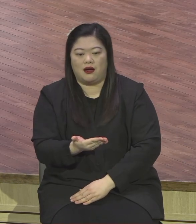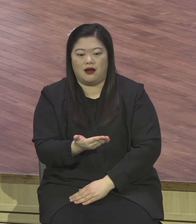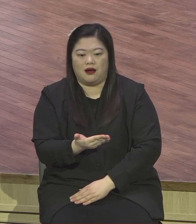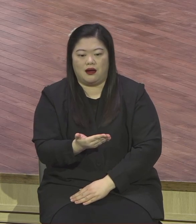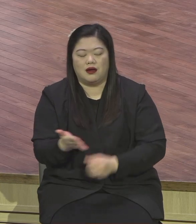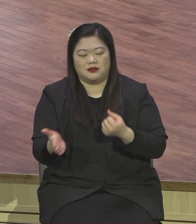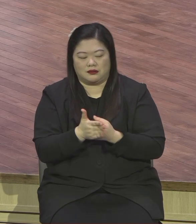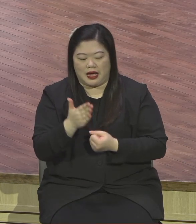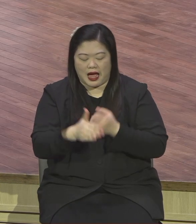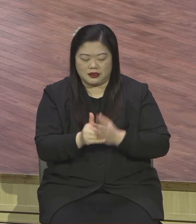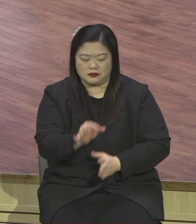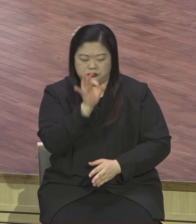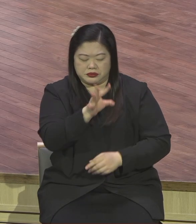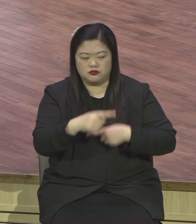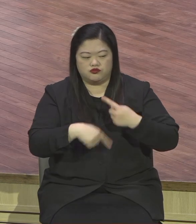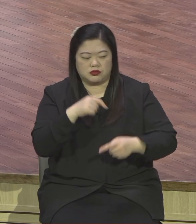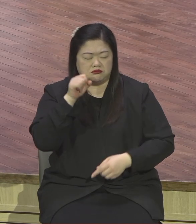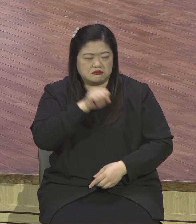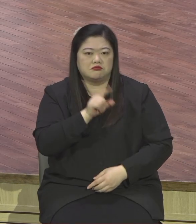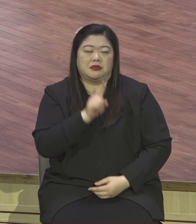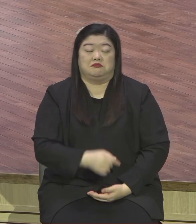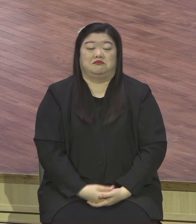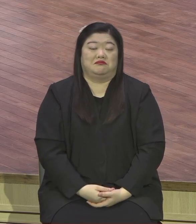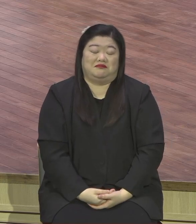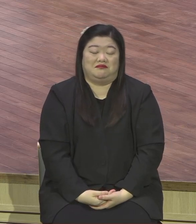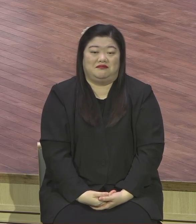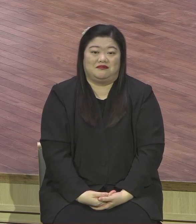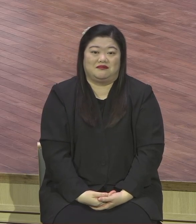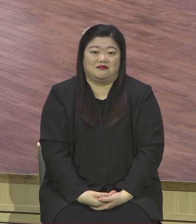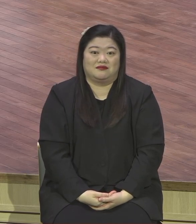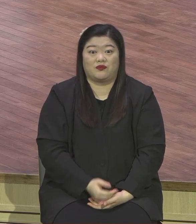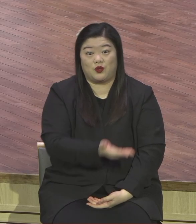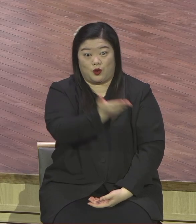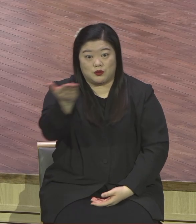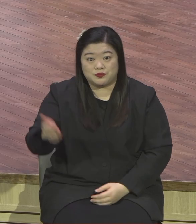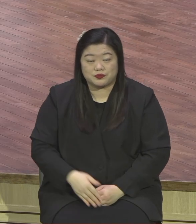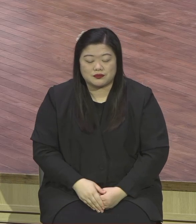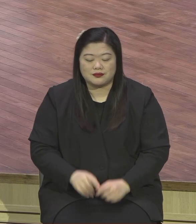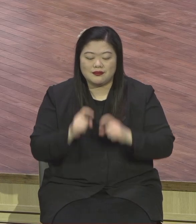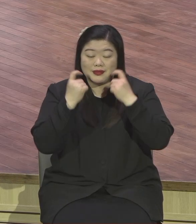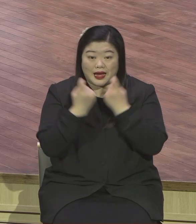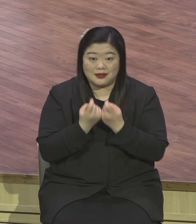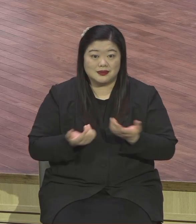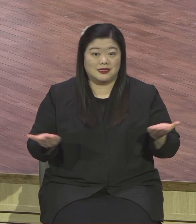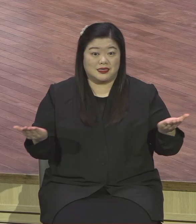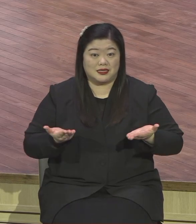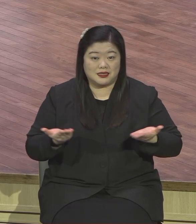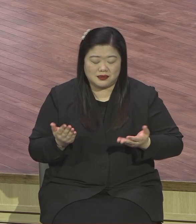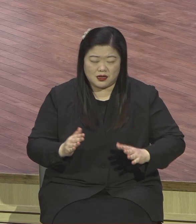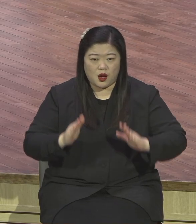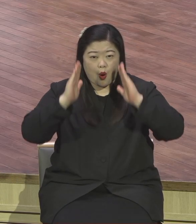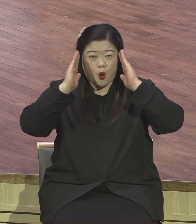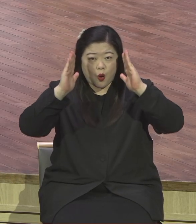사역 여러분의 가정 여러분의 생업 여러분의 학업 우리 엠너더들